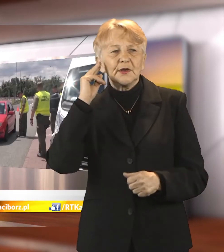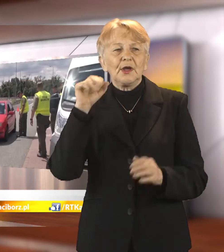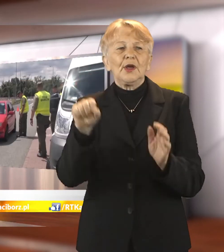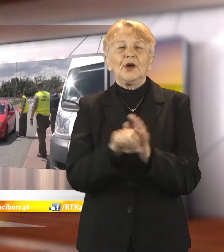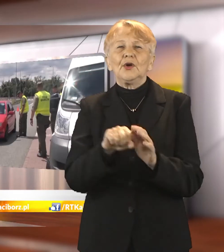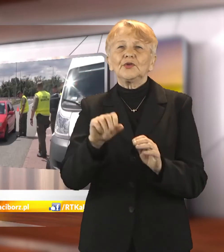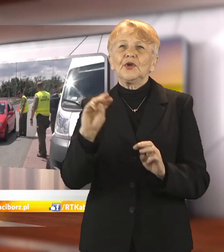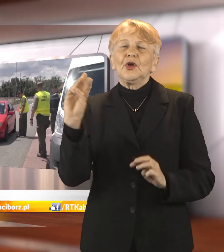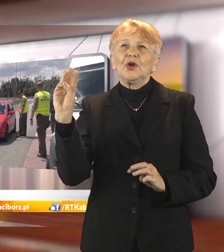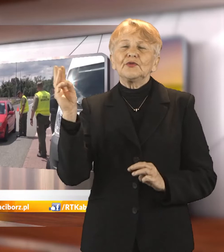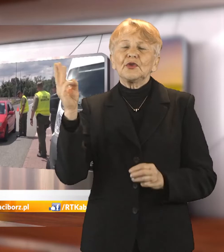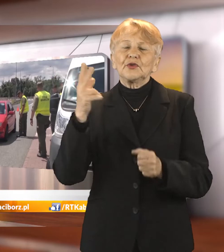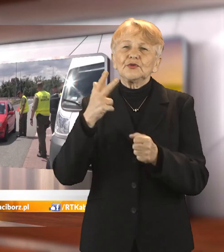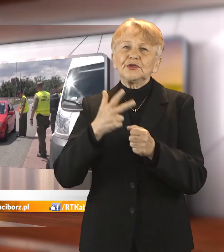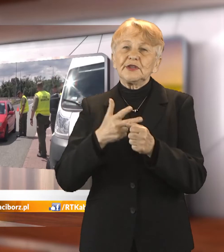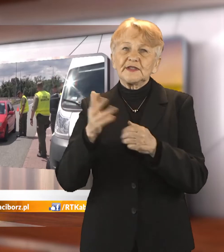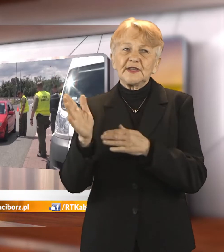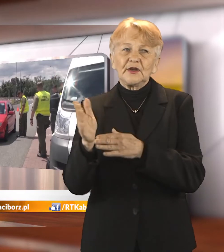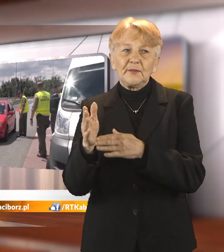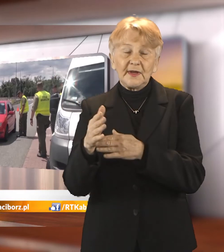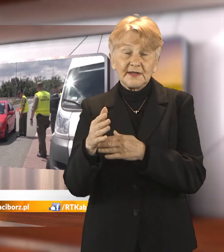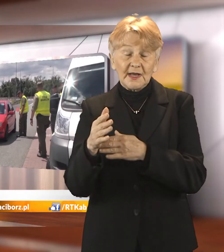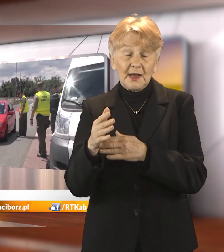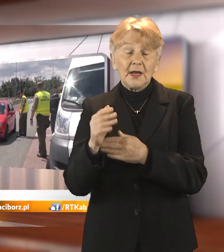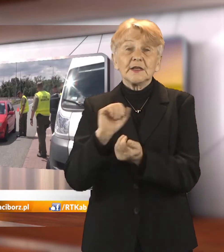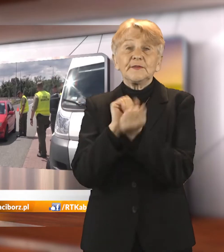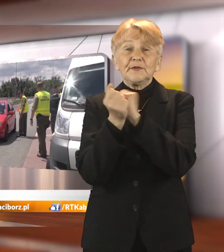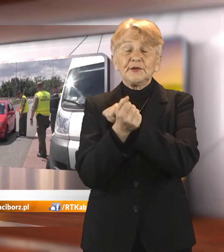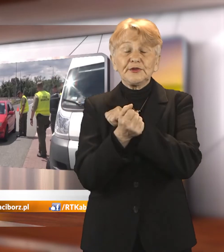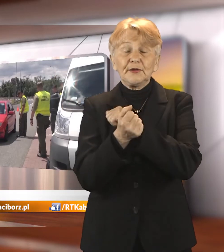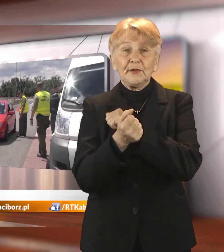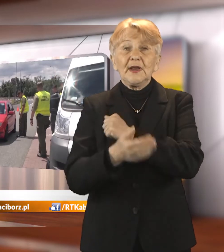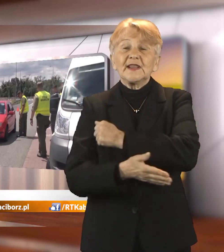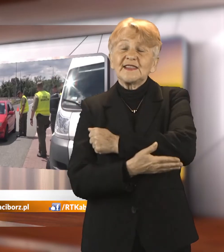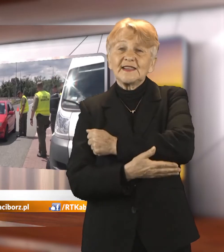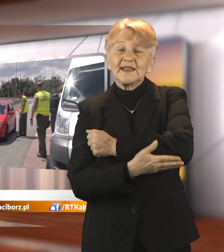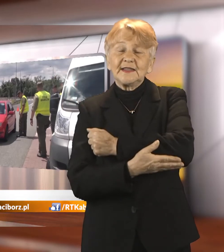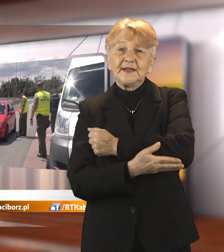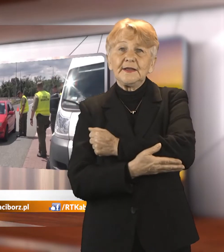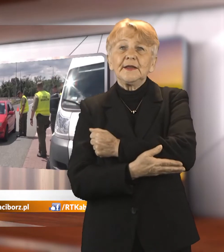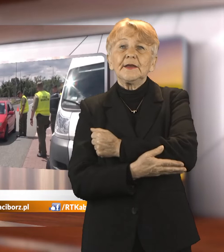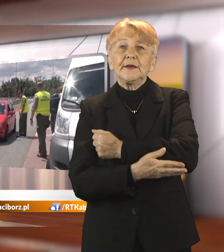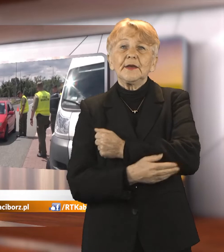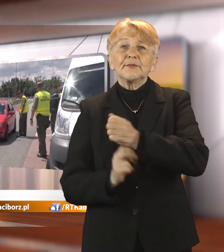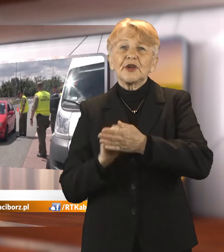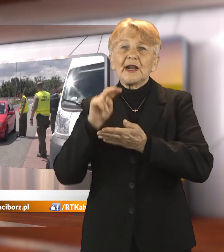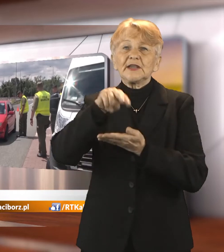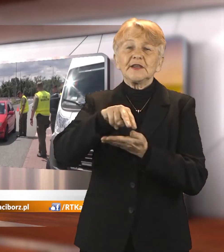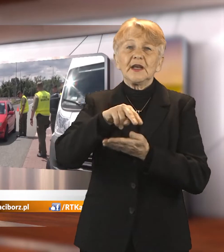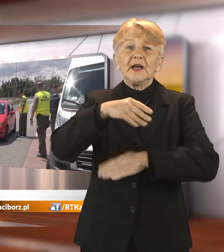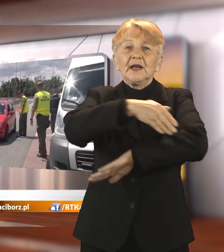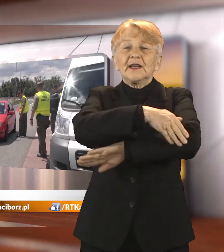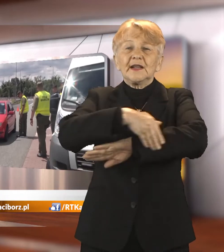marca zmieniły się zasady na granicach Polski. Przylatujący lub przyjeżdżający do naszego kraju muszą przedstawić negatywny wynik testu